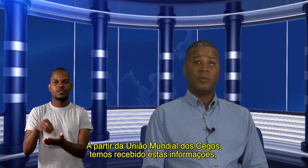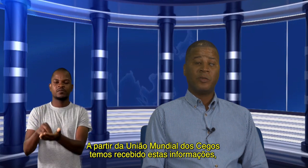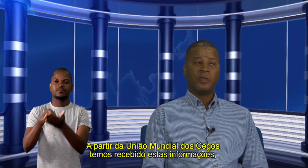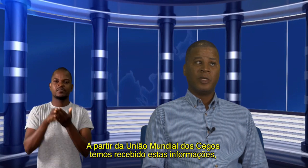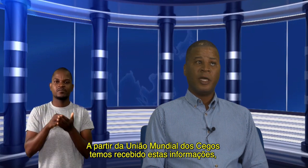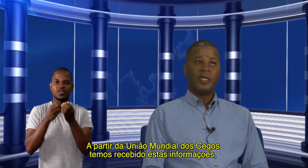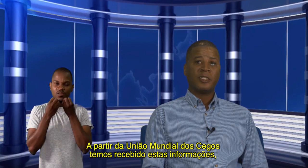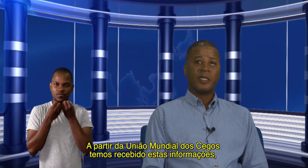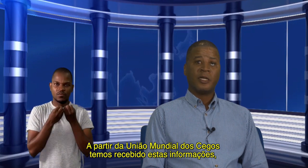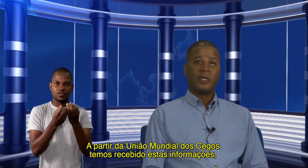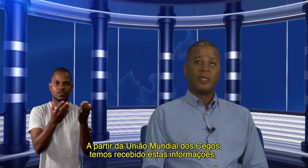essa